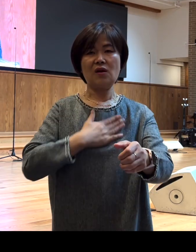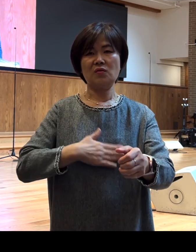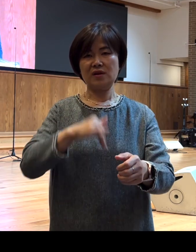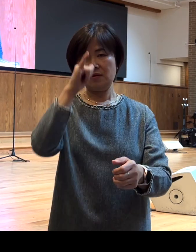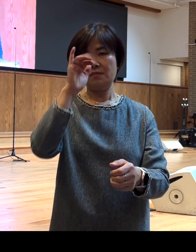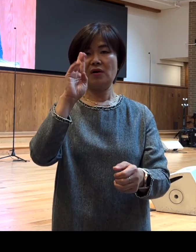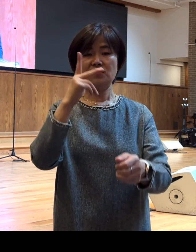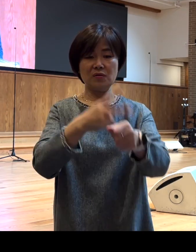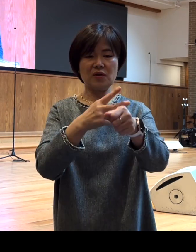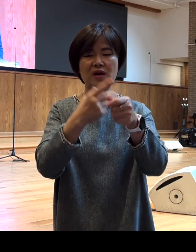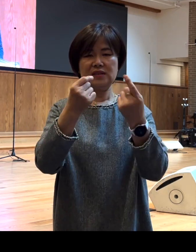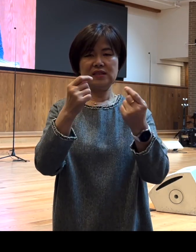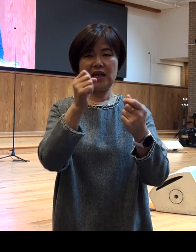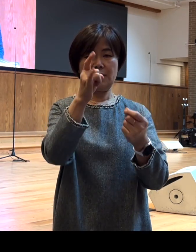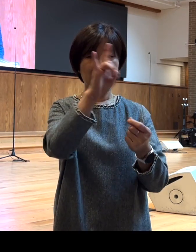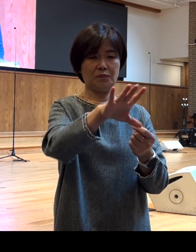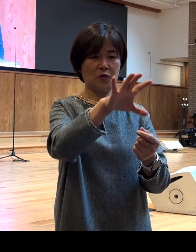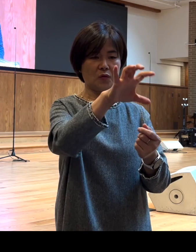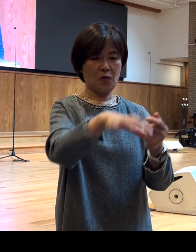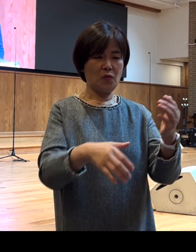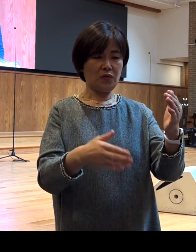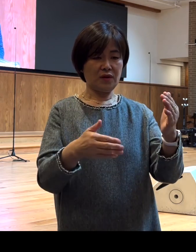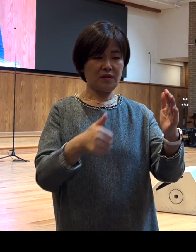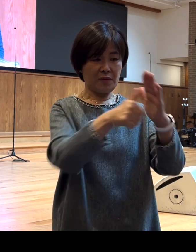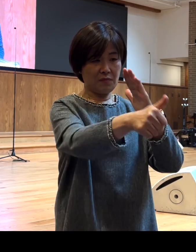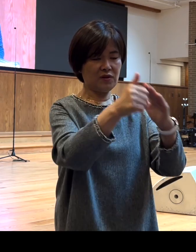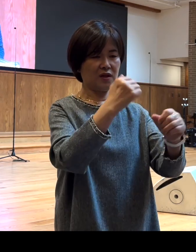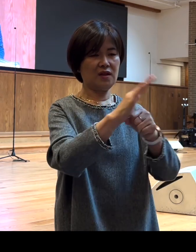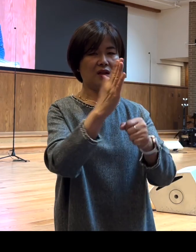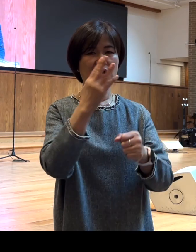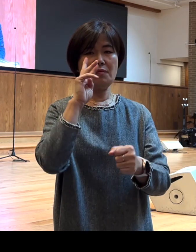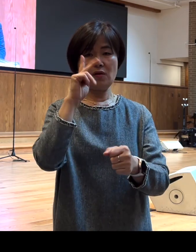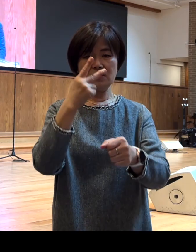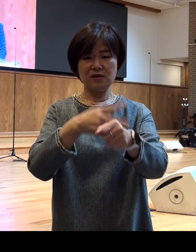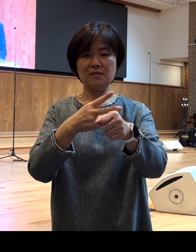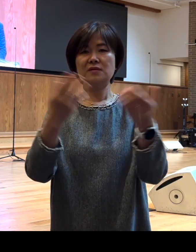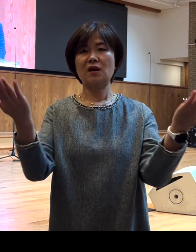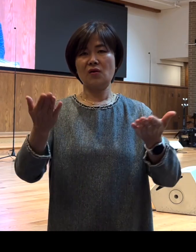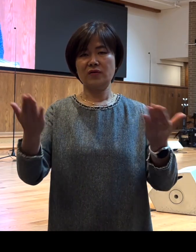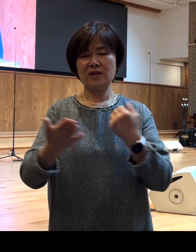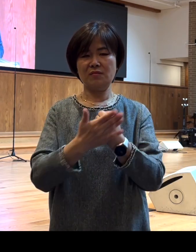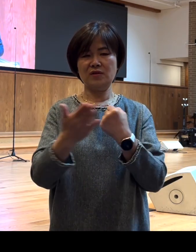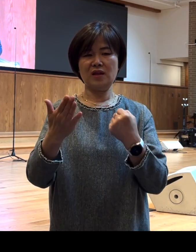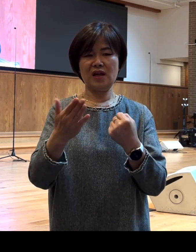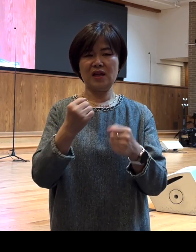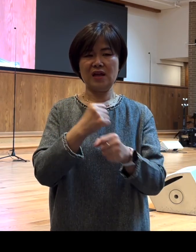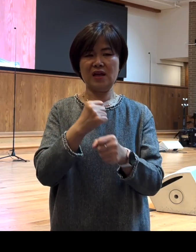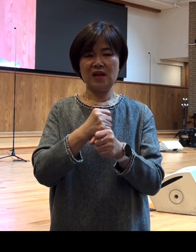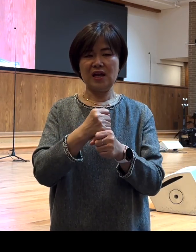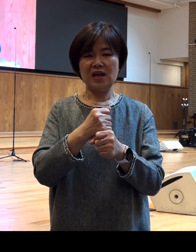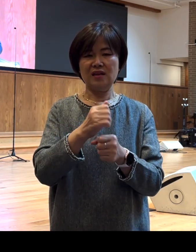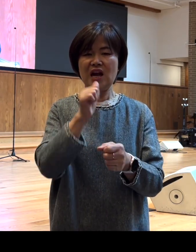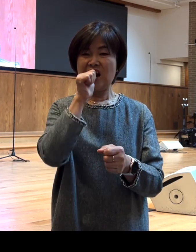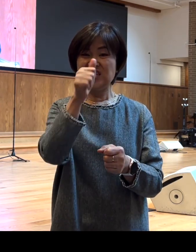함께 에베소에 갔다가 그가 바울의 사건으로 인하여서 은장색 데메드리오에게 잡혀서